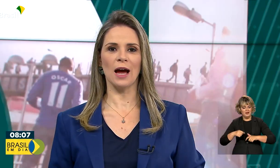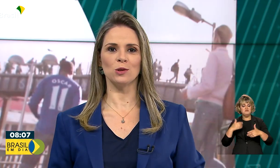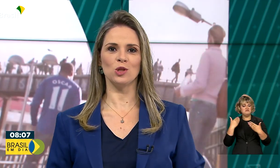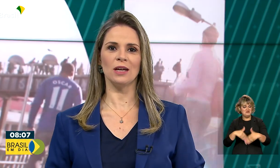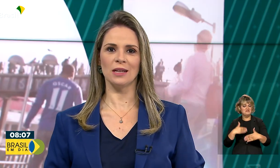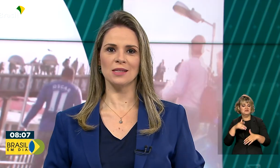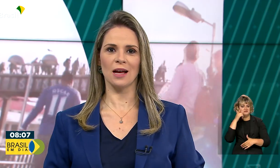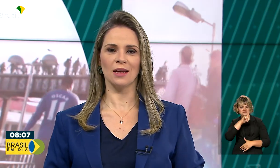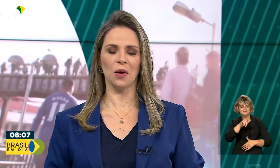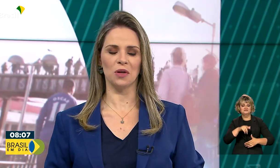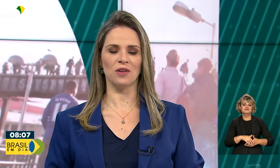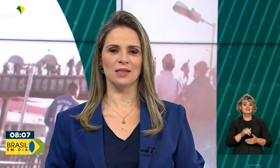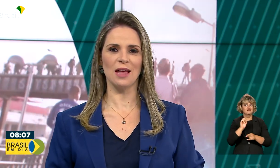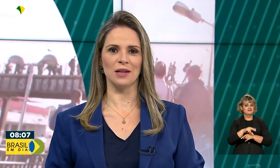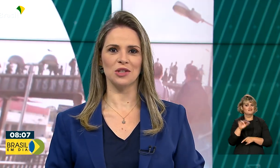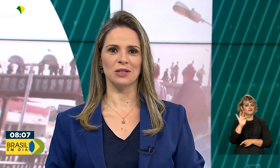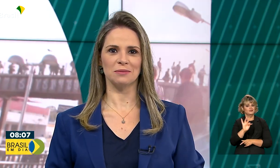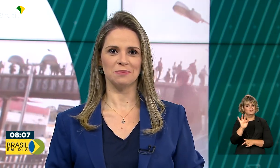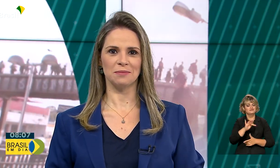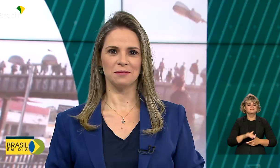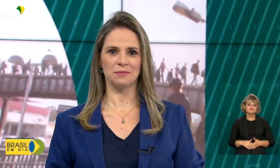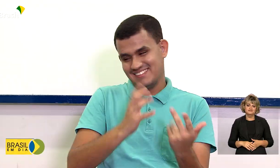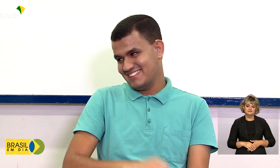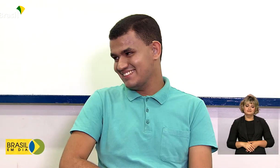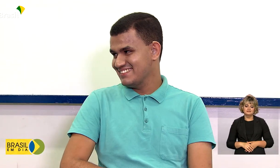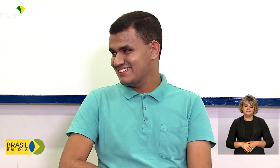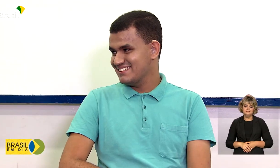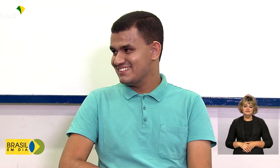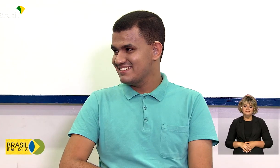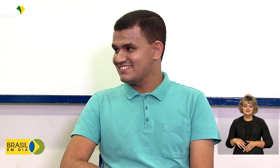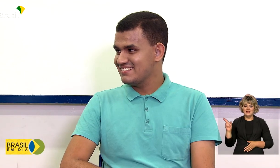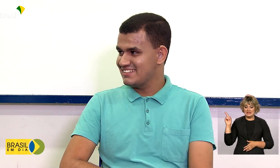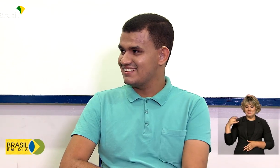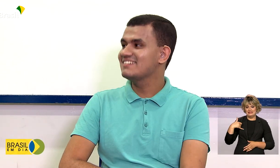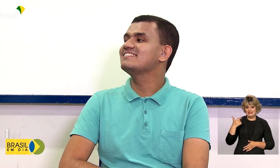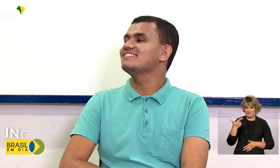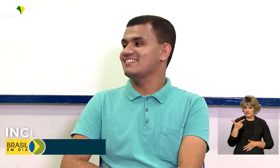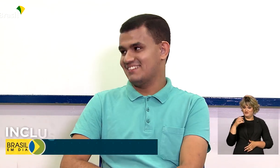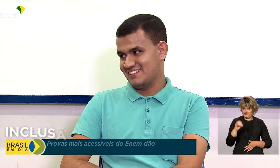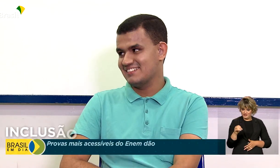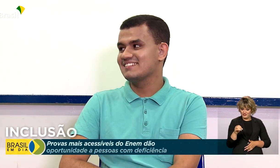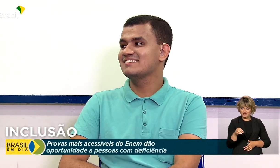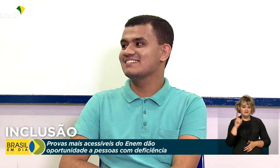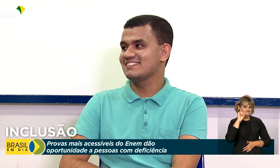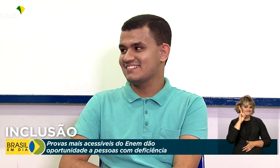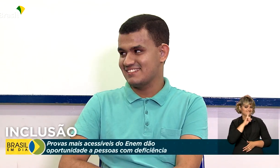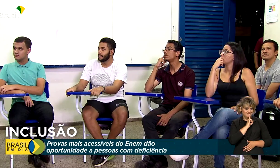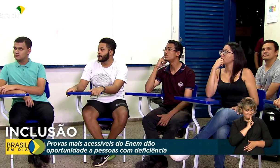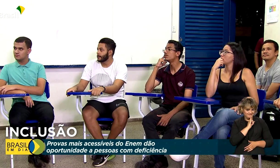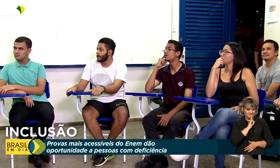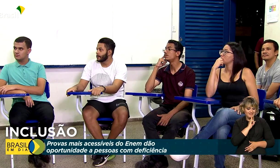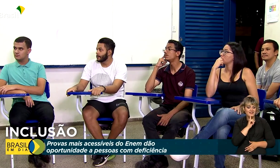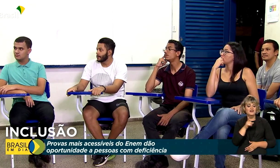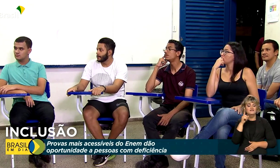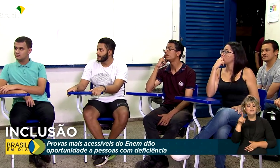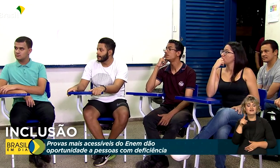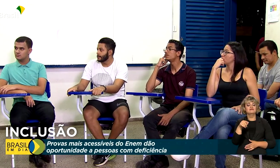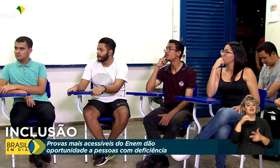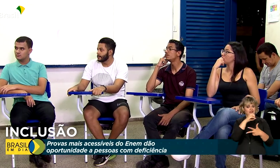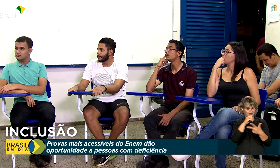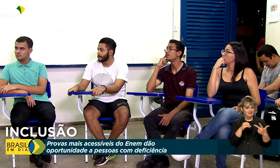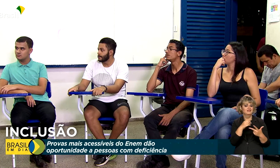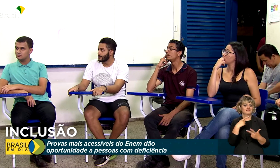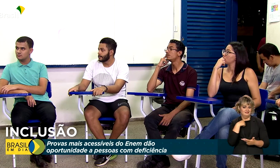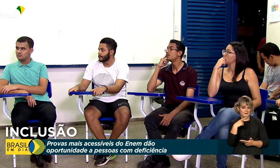oportunidade de ingressar na universidade. Aos 20 anos, o Vinícius, que é surdo, vai prestar o Exame